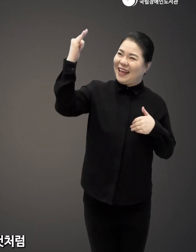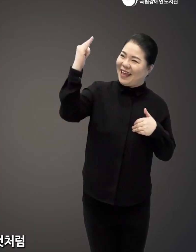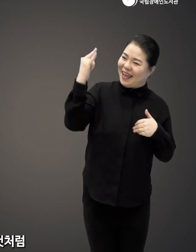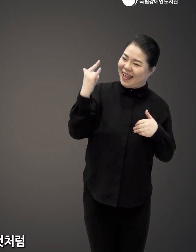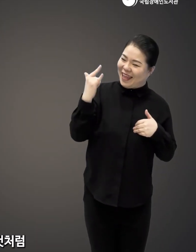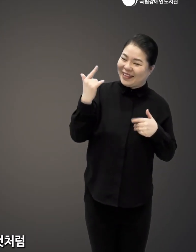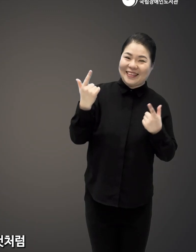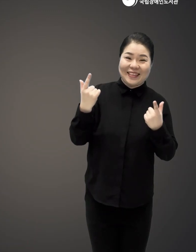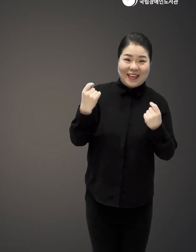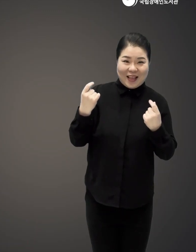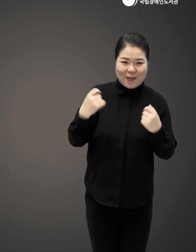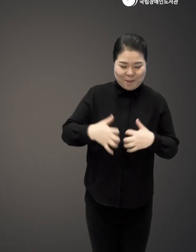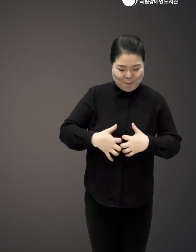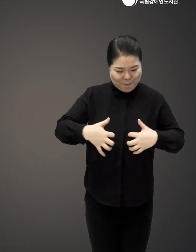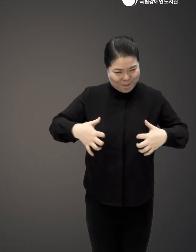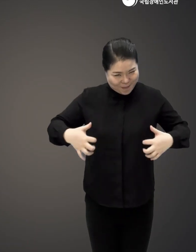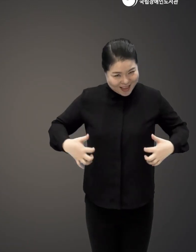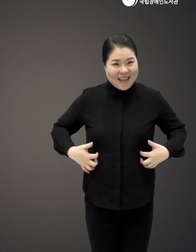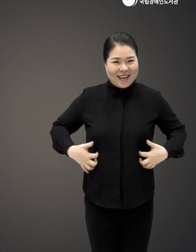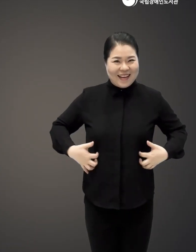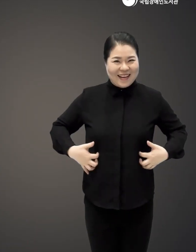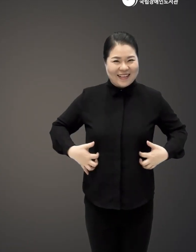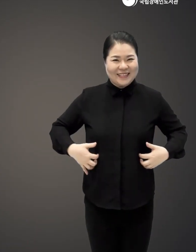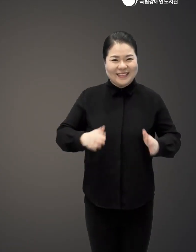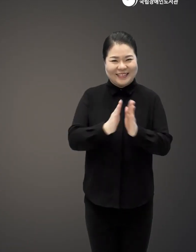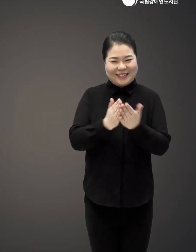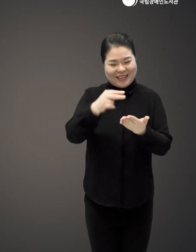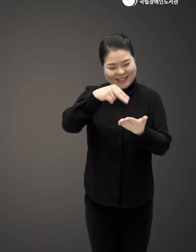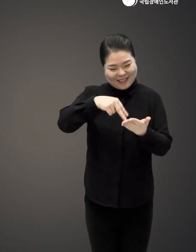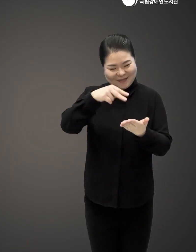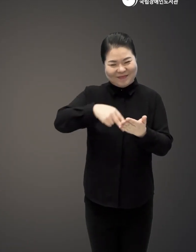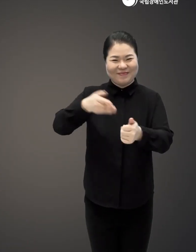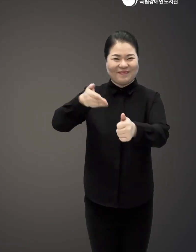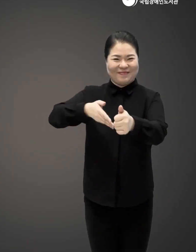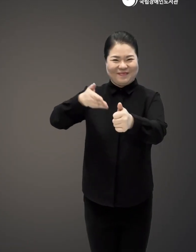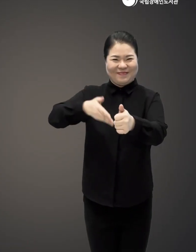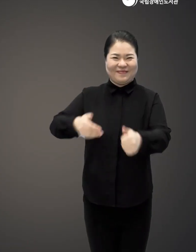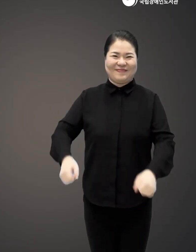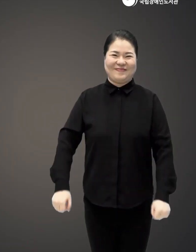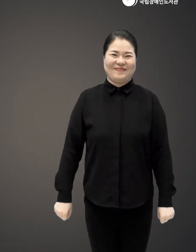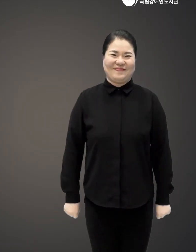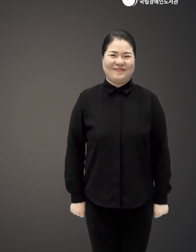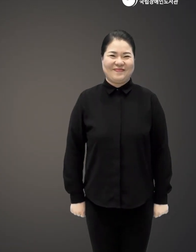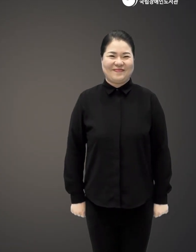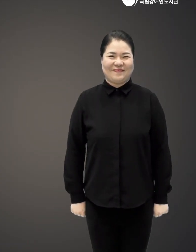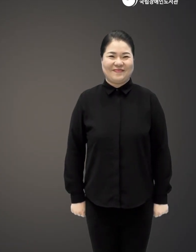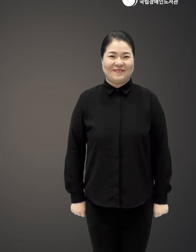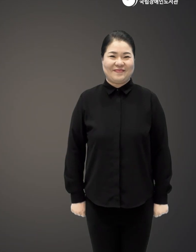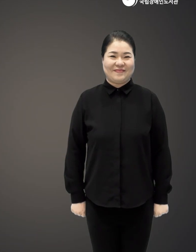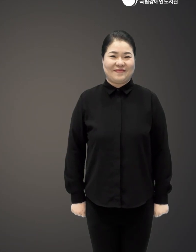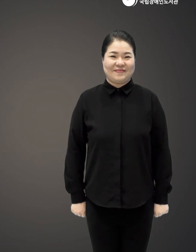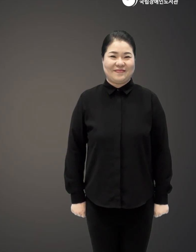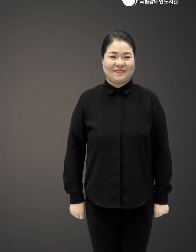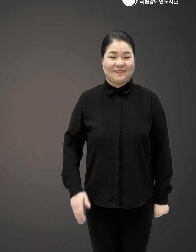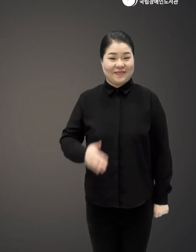자기에게 비춰주는 것처럼 좀 열린 마음으로 이 책의 첫 장을 열어보시길 바래요 그렇다면